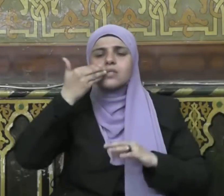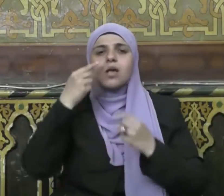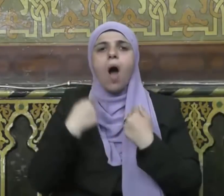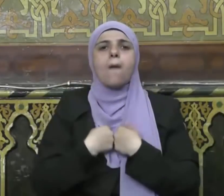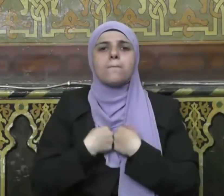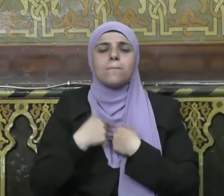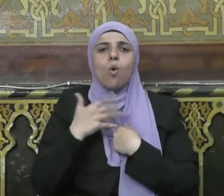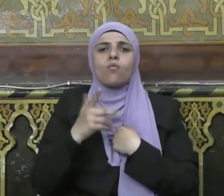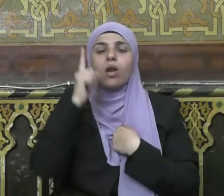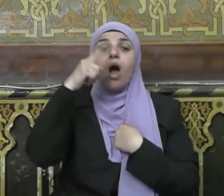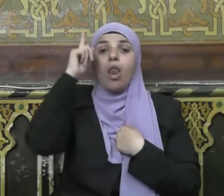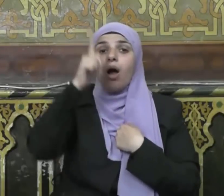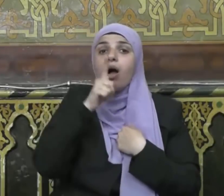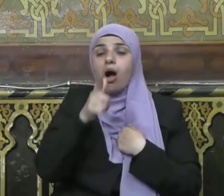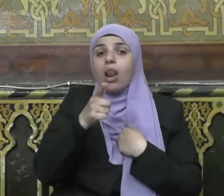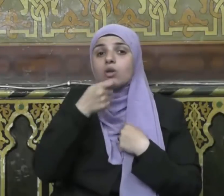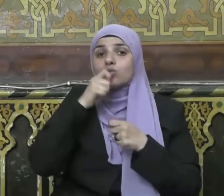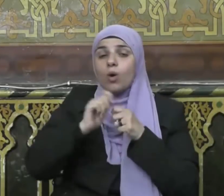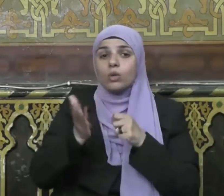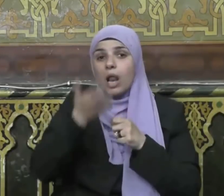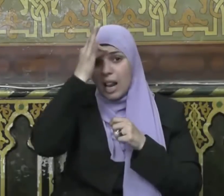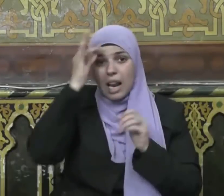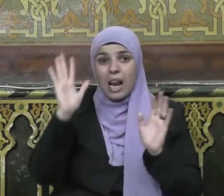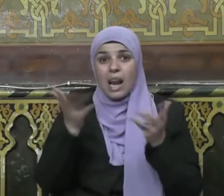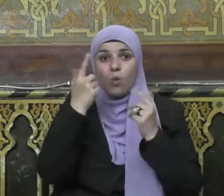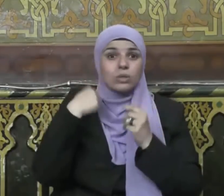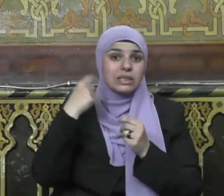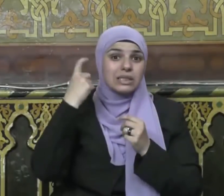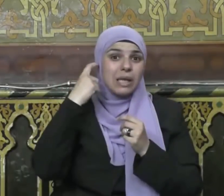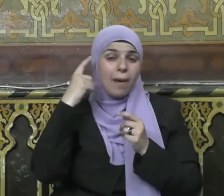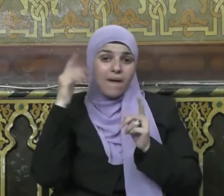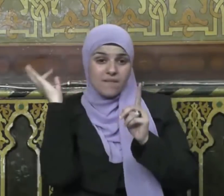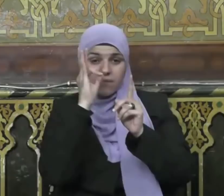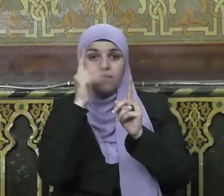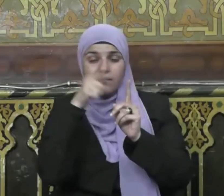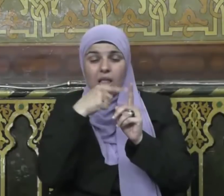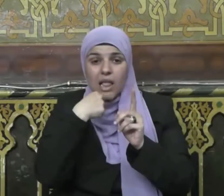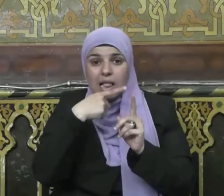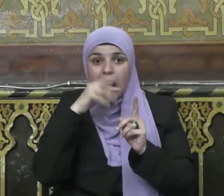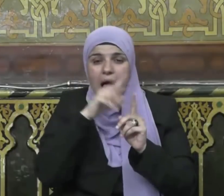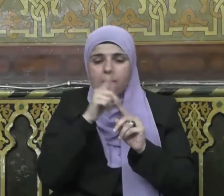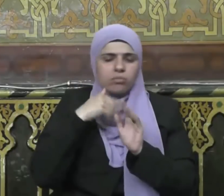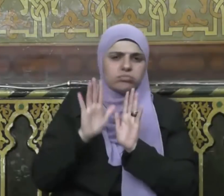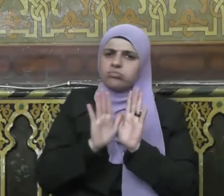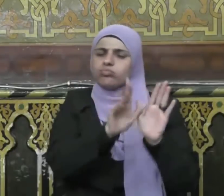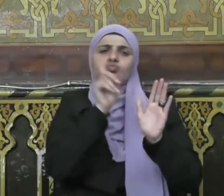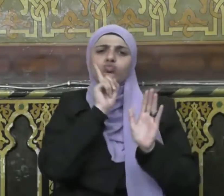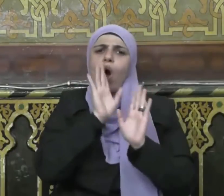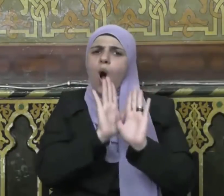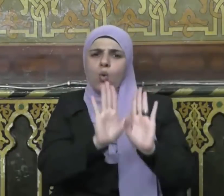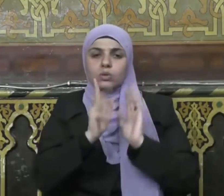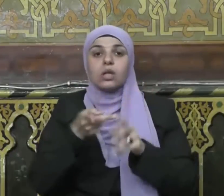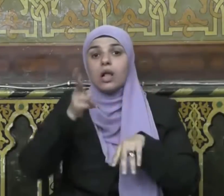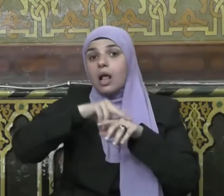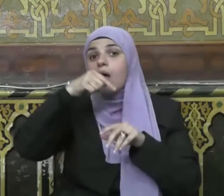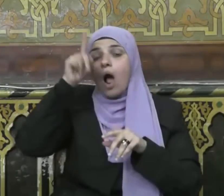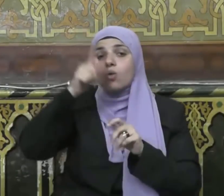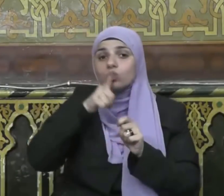النار هو الصيام الذي يمنع صاحبه من كل سلوك سيء يحول بينه وبين المعاصي ويحقق له